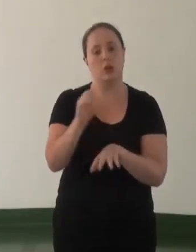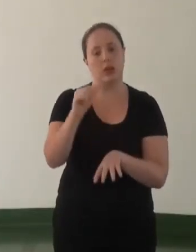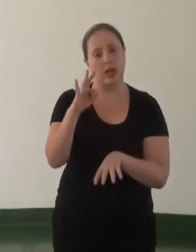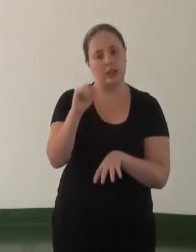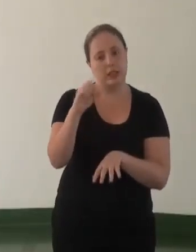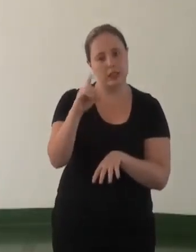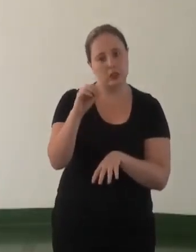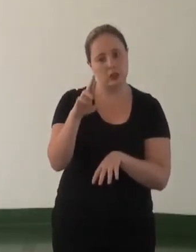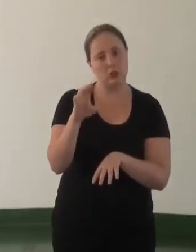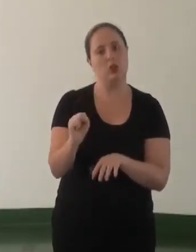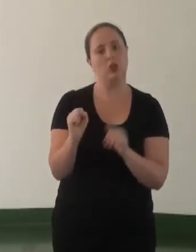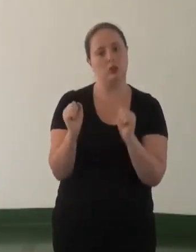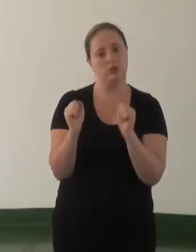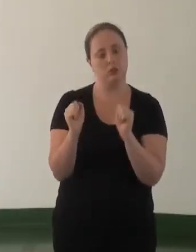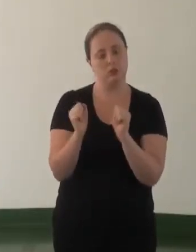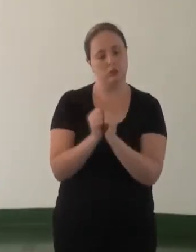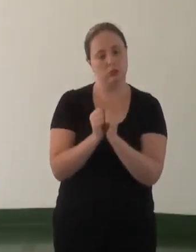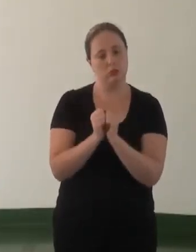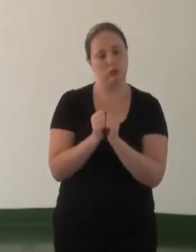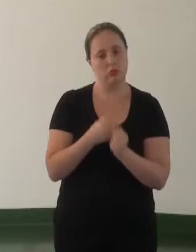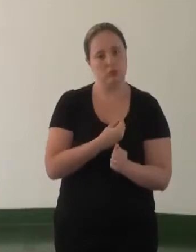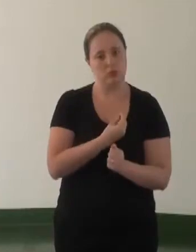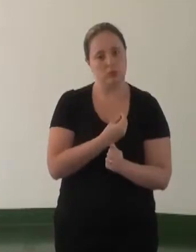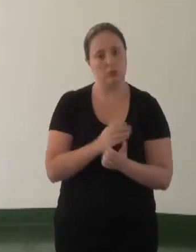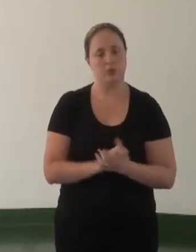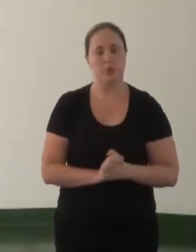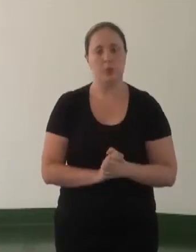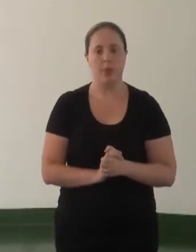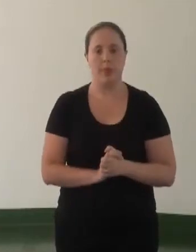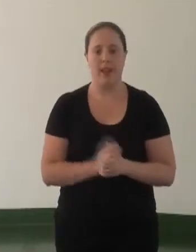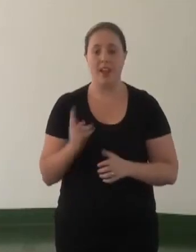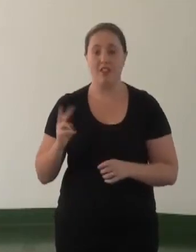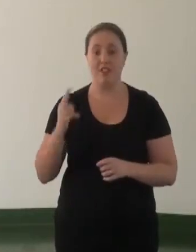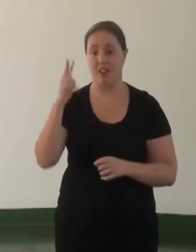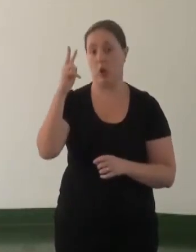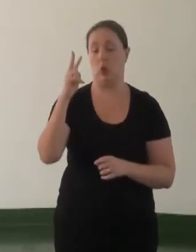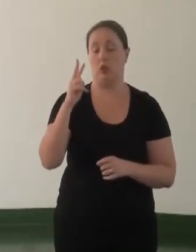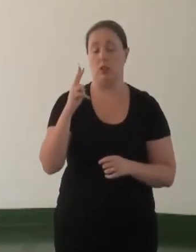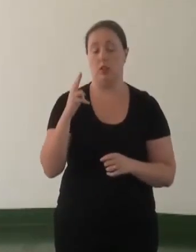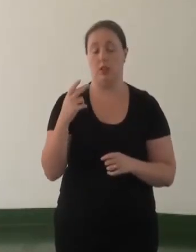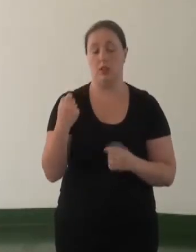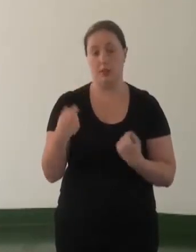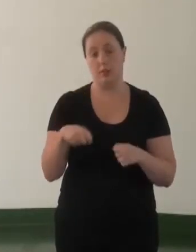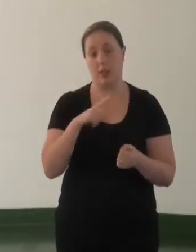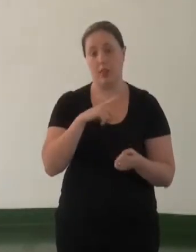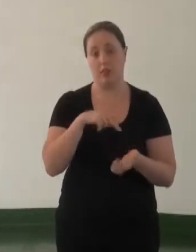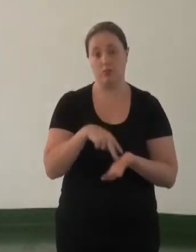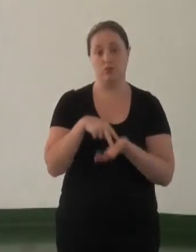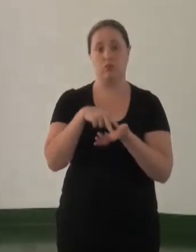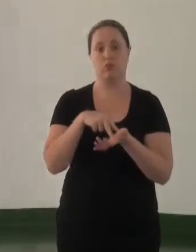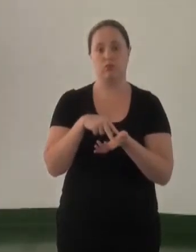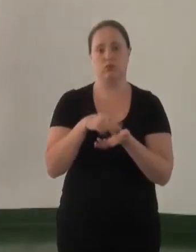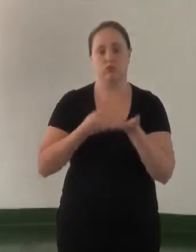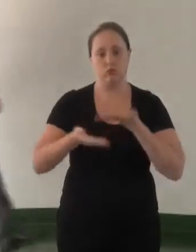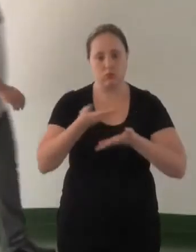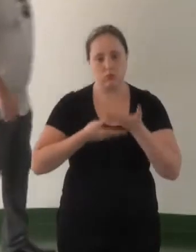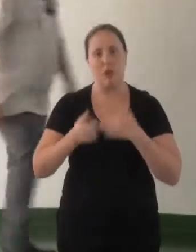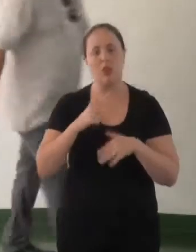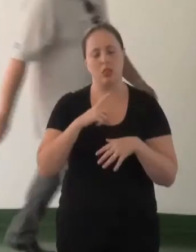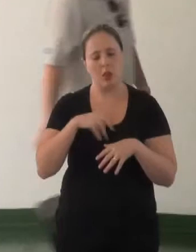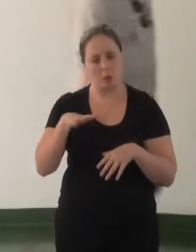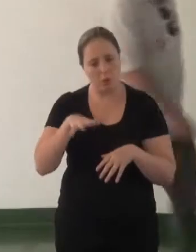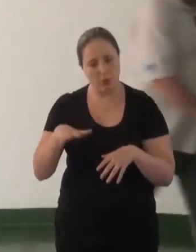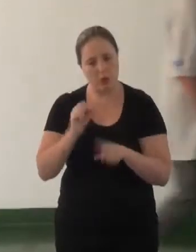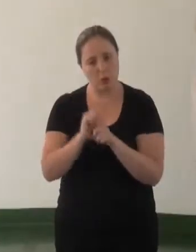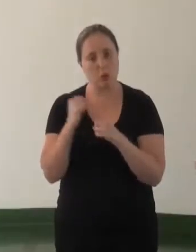reciclável em suas organizações. E os valores que devem fundamentar a relação entre MP e movimentos sociais,